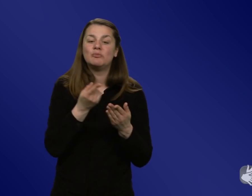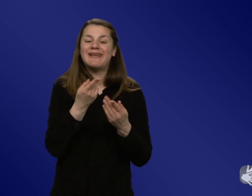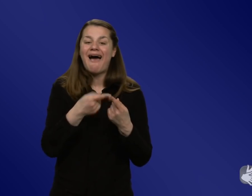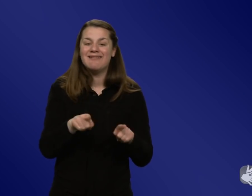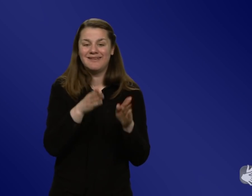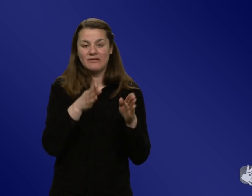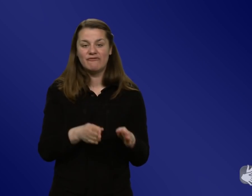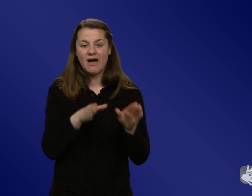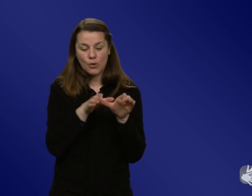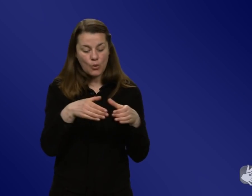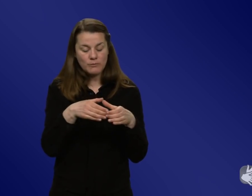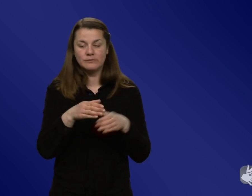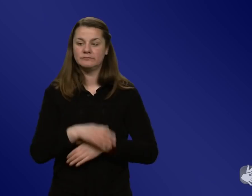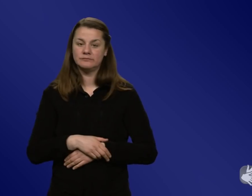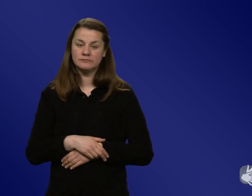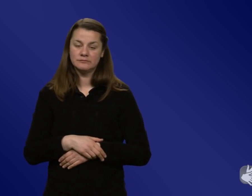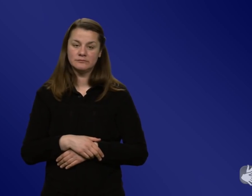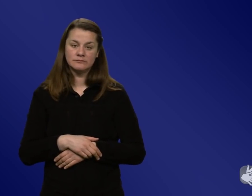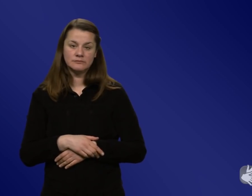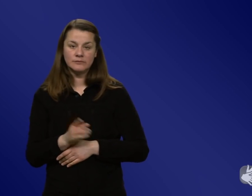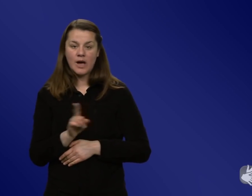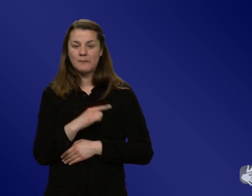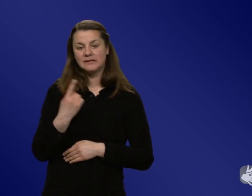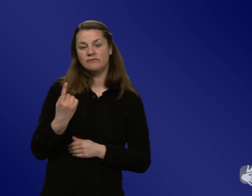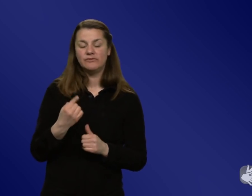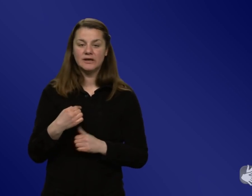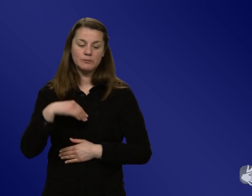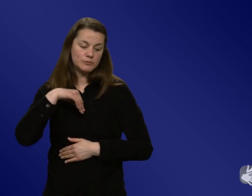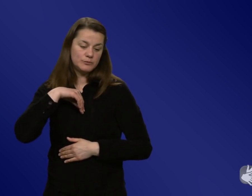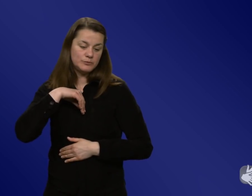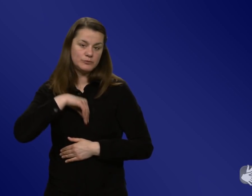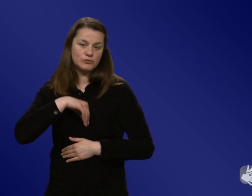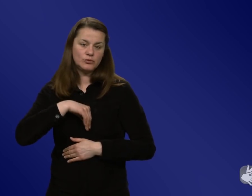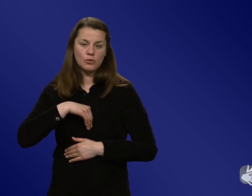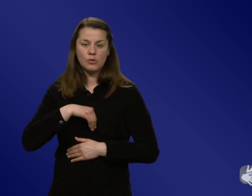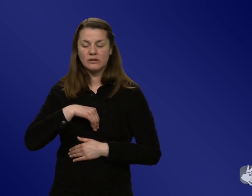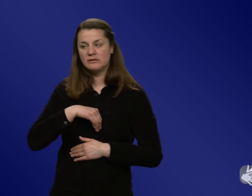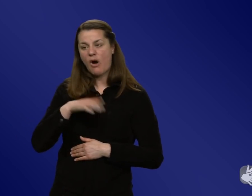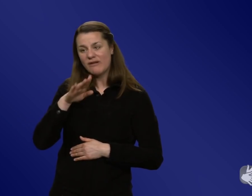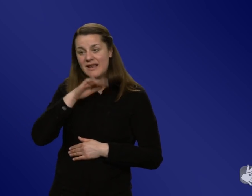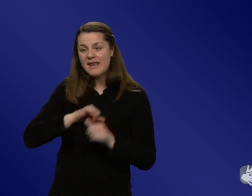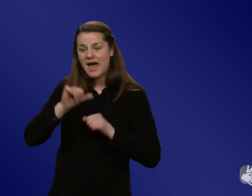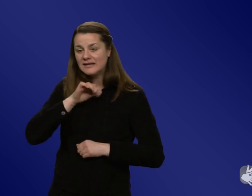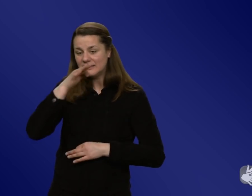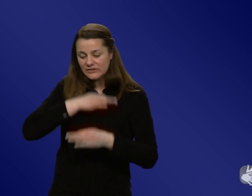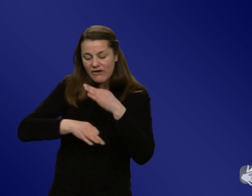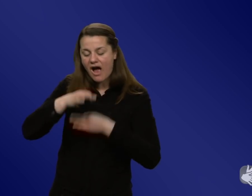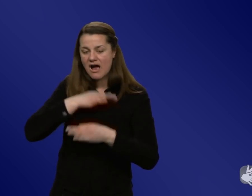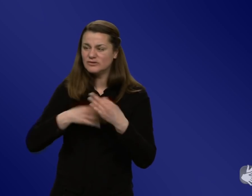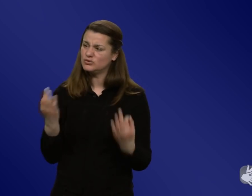hinsetzen und sagen, ach wir Psychologen, wir Kommunikationswissenschaftler, wir werden so wenig gefragt. Aber auf der anderen Seite muss man natürlich auch sagen, wir können natürlich